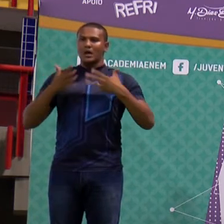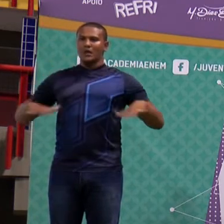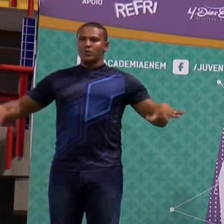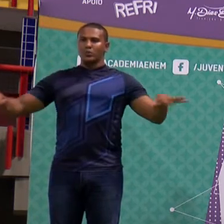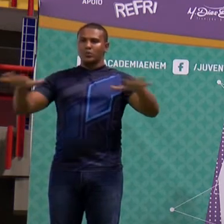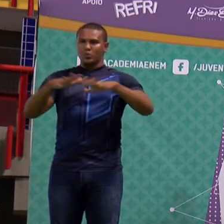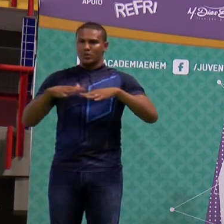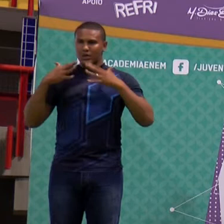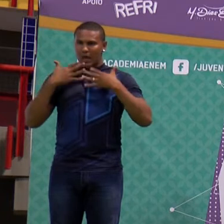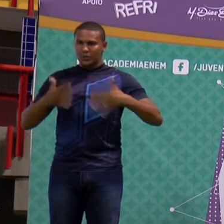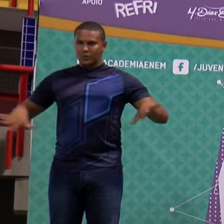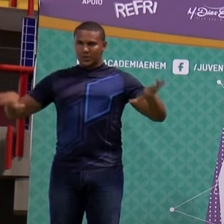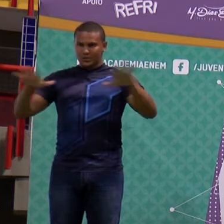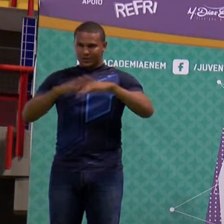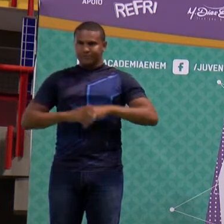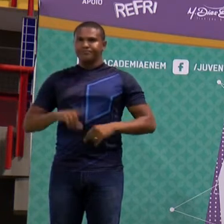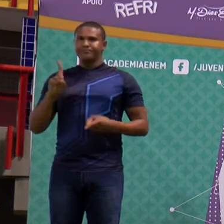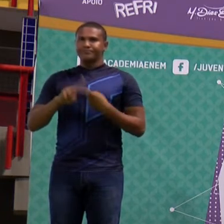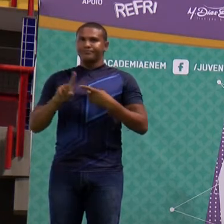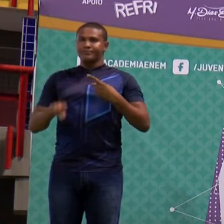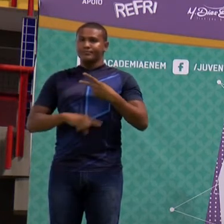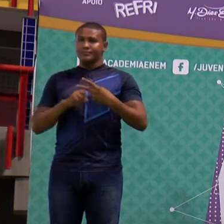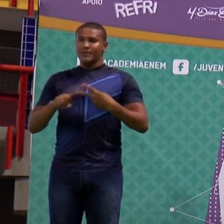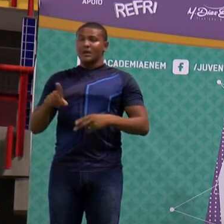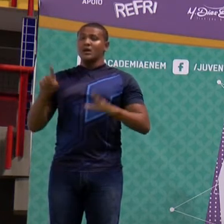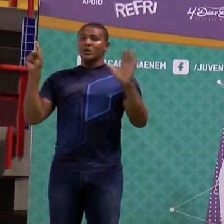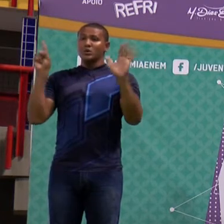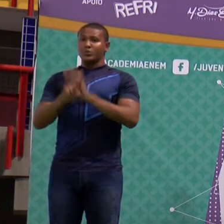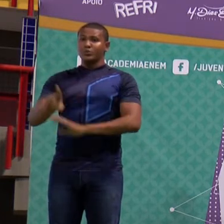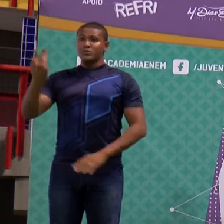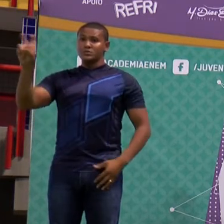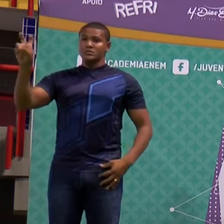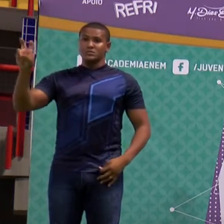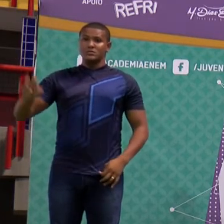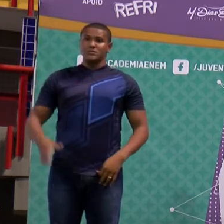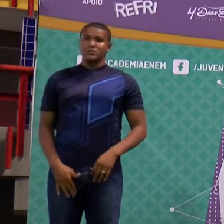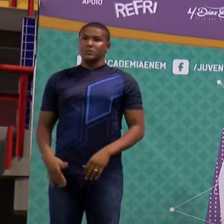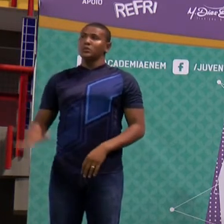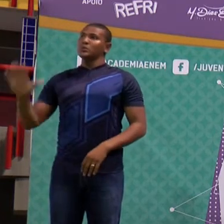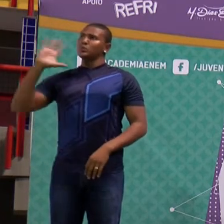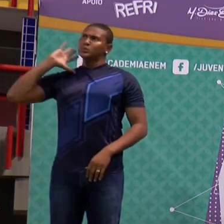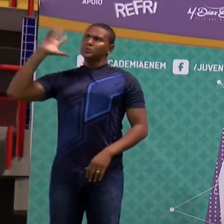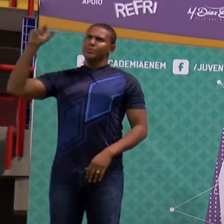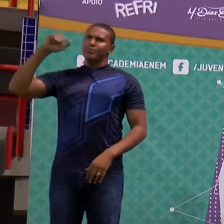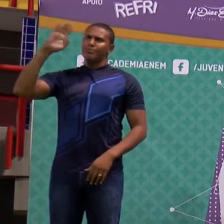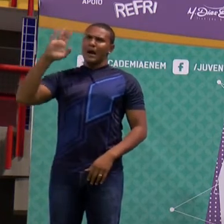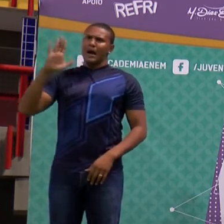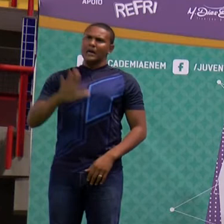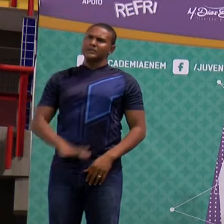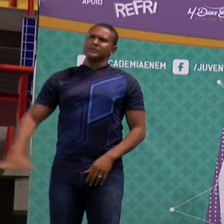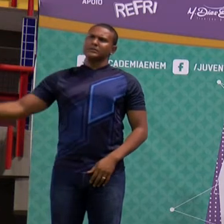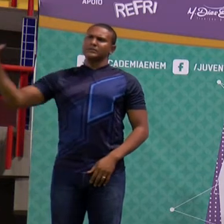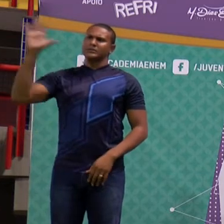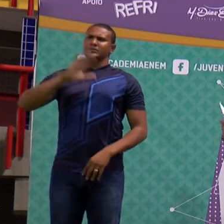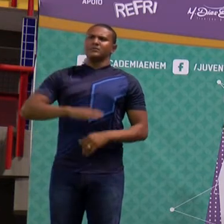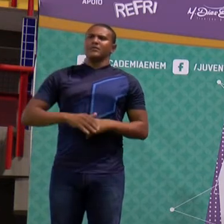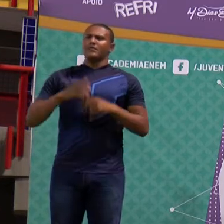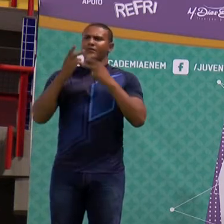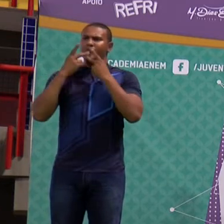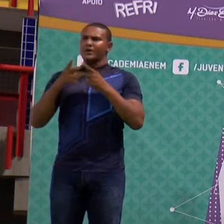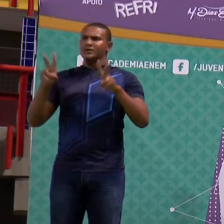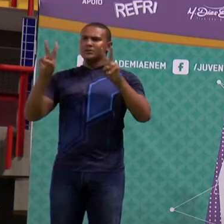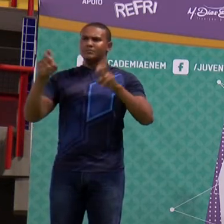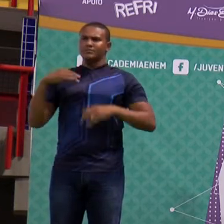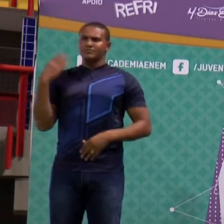questão que todos os professores do Brasil, da área de Biologia, eles têm comentado nessa possibilidade desse